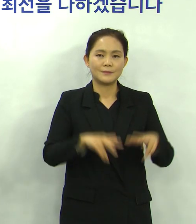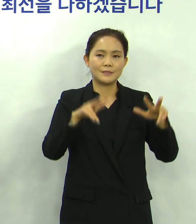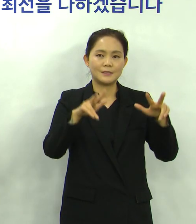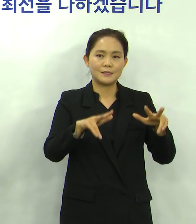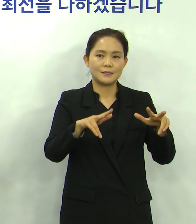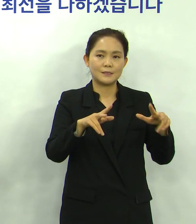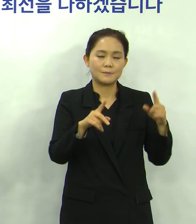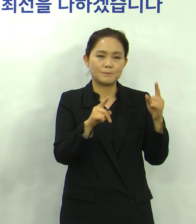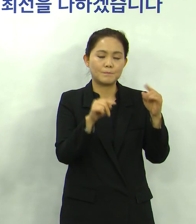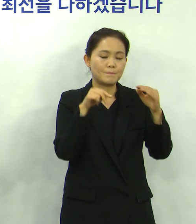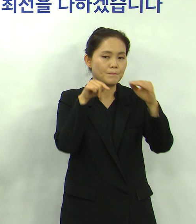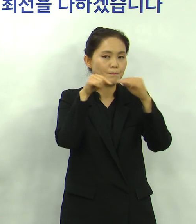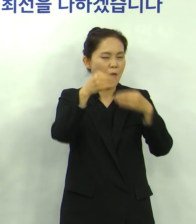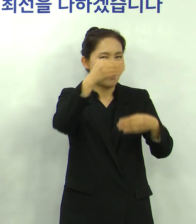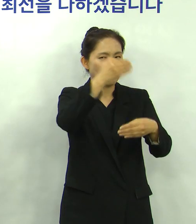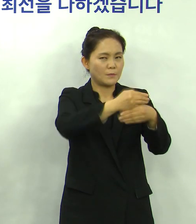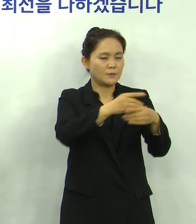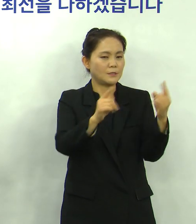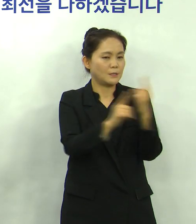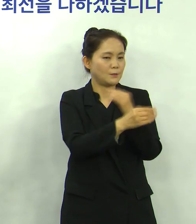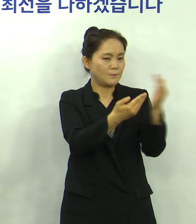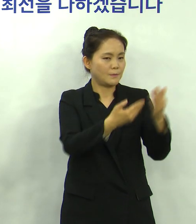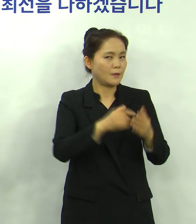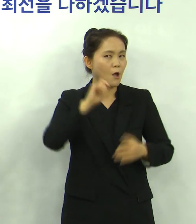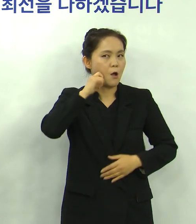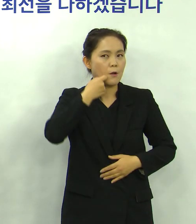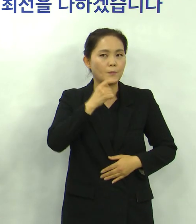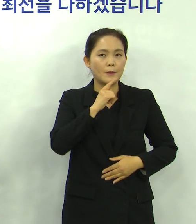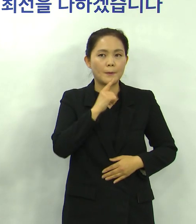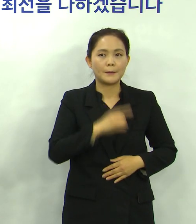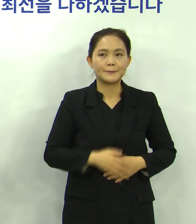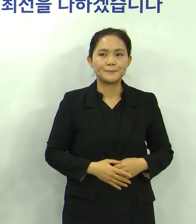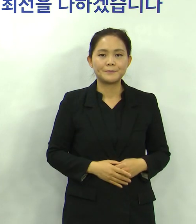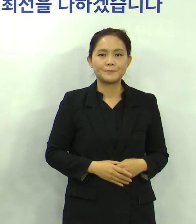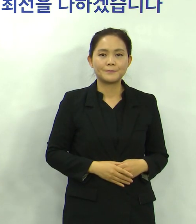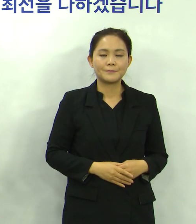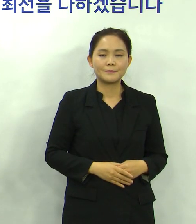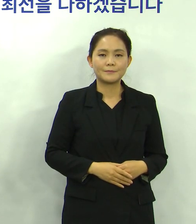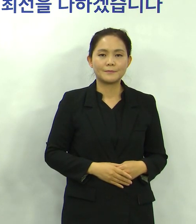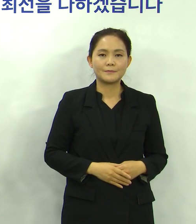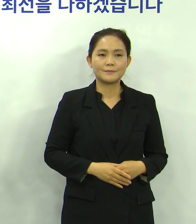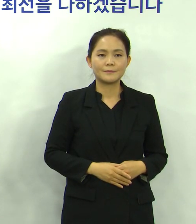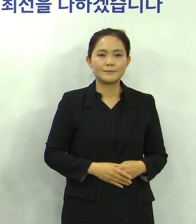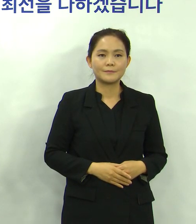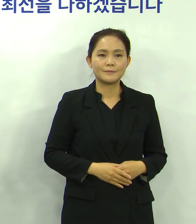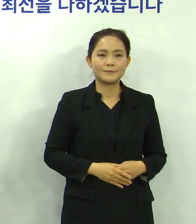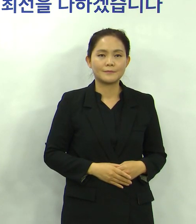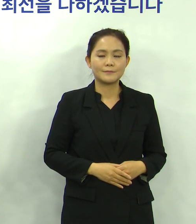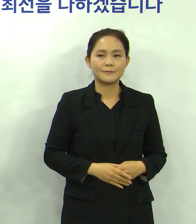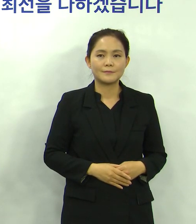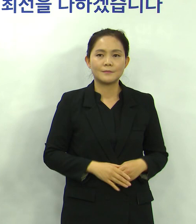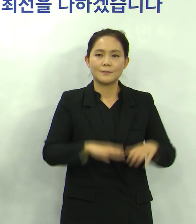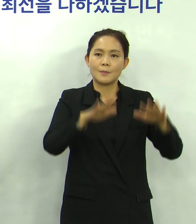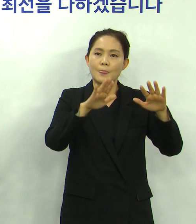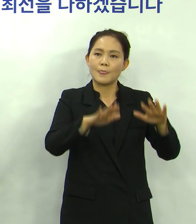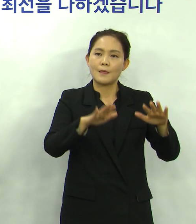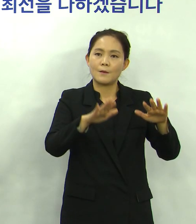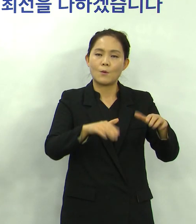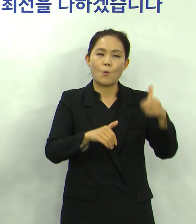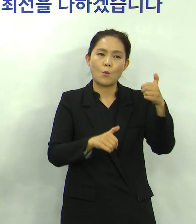불가능하다 하는 것을 여러분들이 염두에 두고 하시면 되겠습니다 오늘은